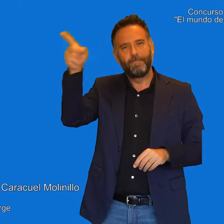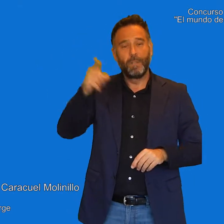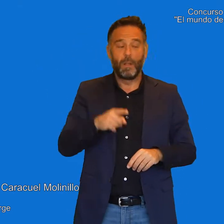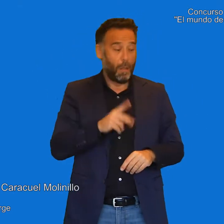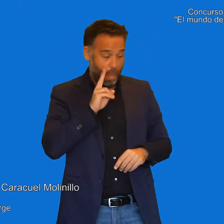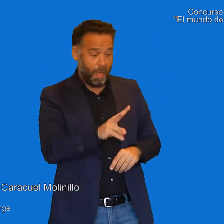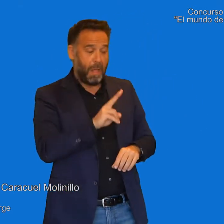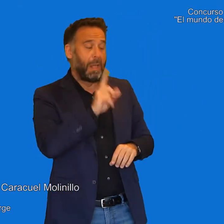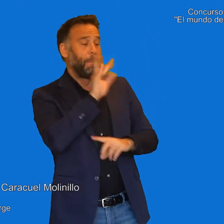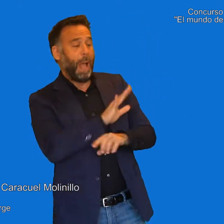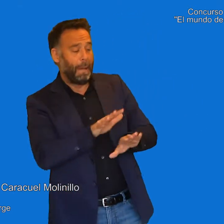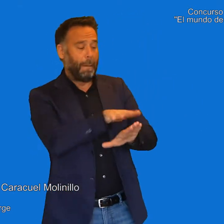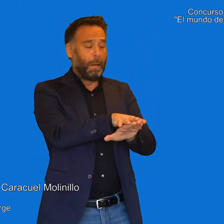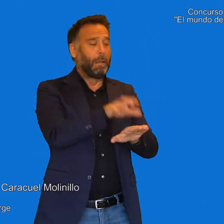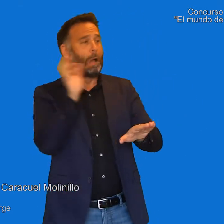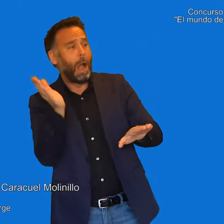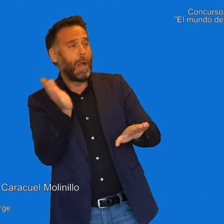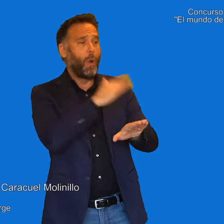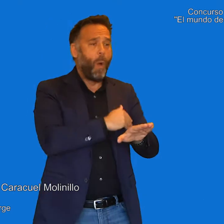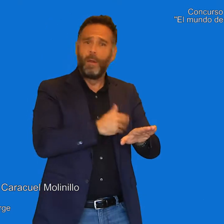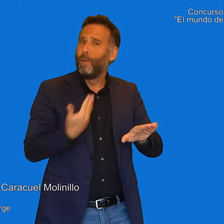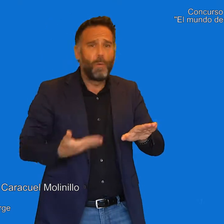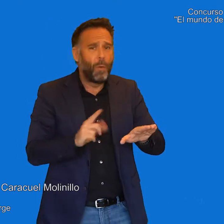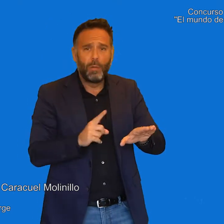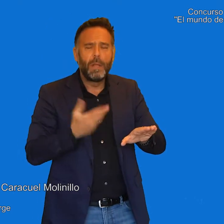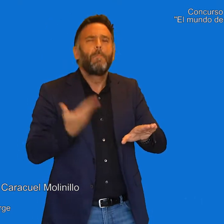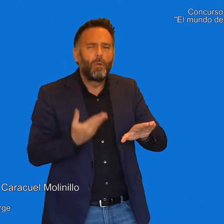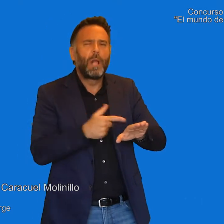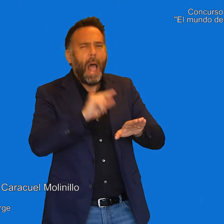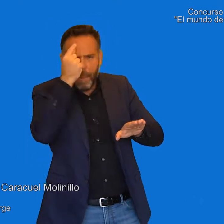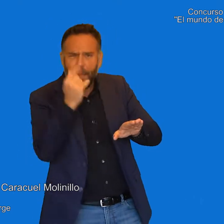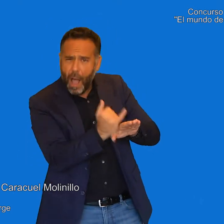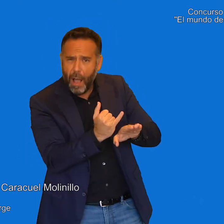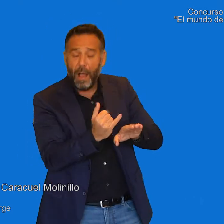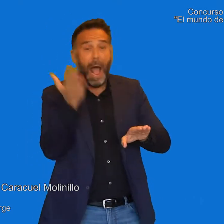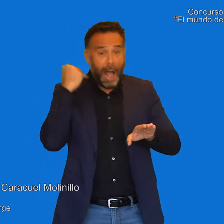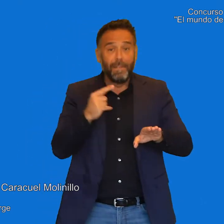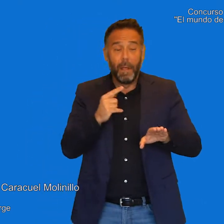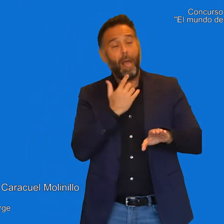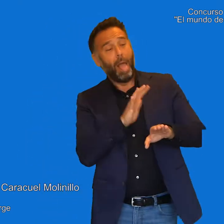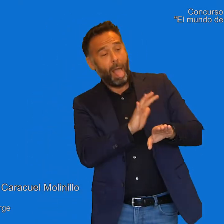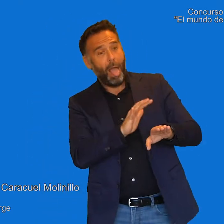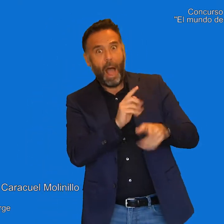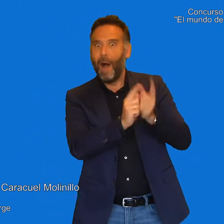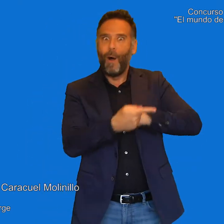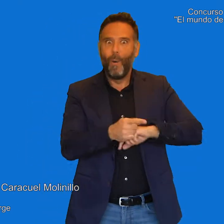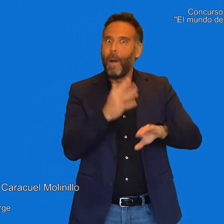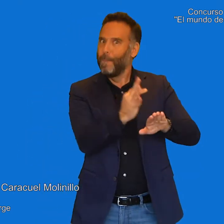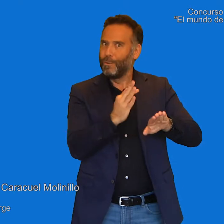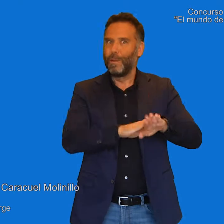No hay que juzgar a nadie por su apariencia. De lo que al principio se reían, se convirtió en algo bueno para